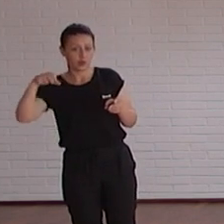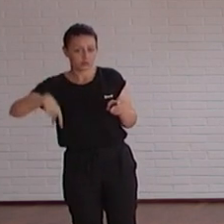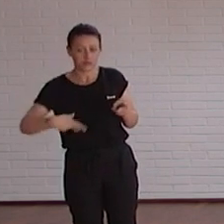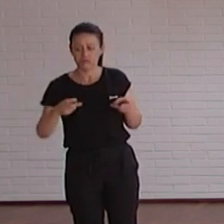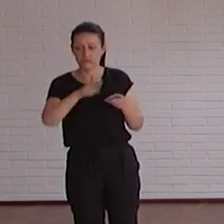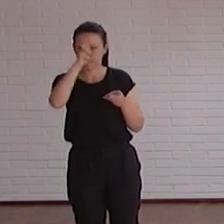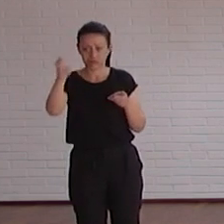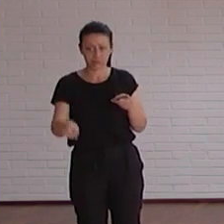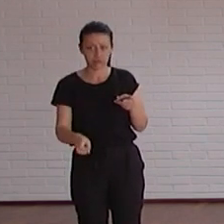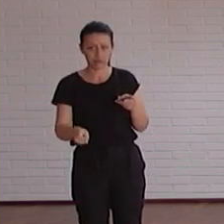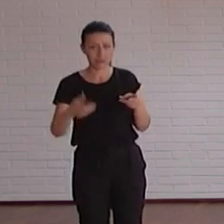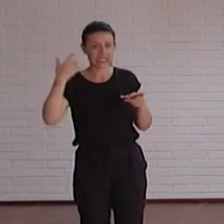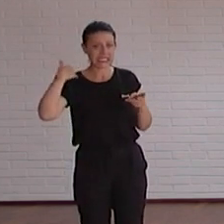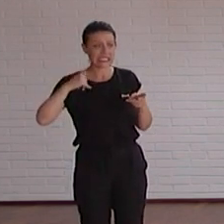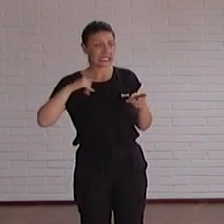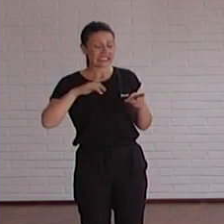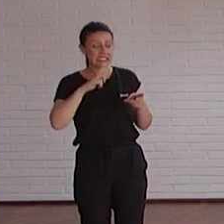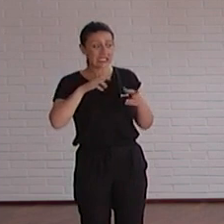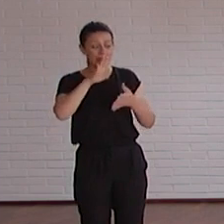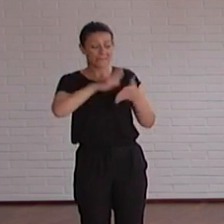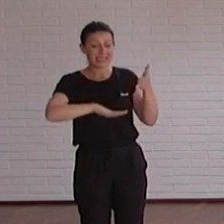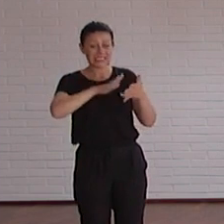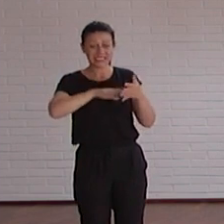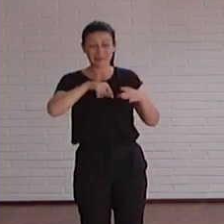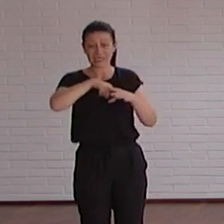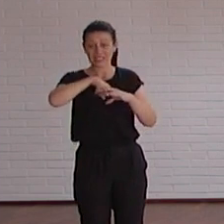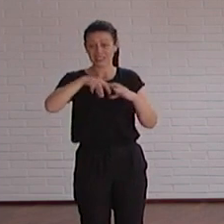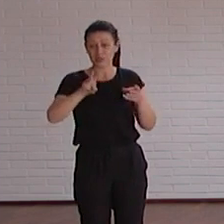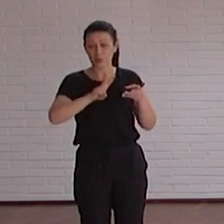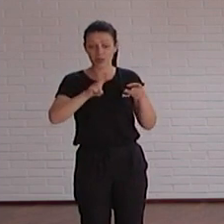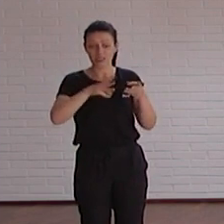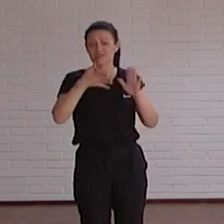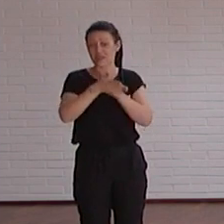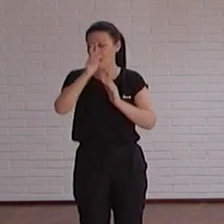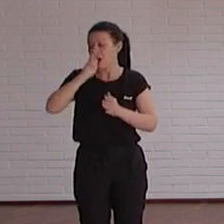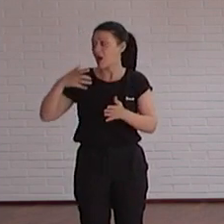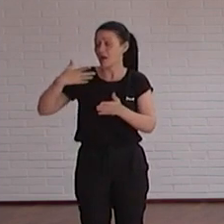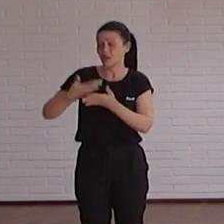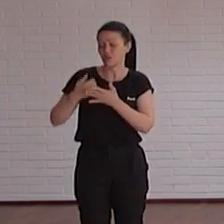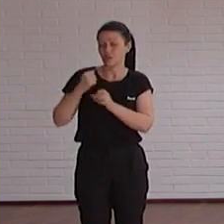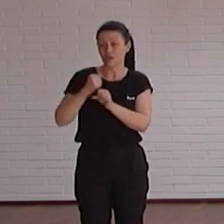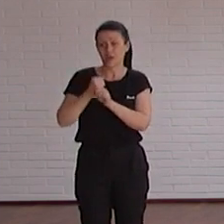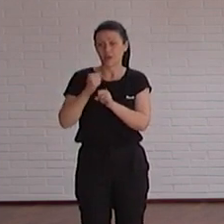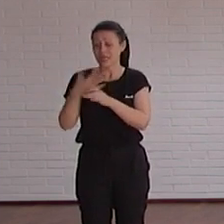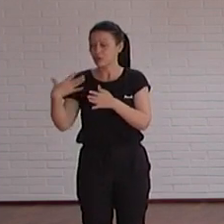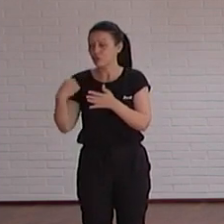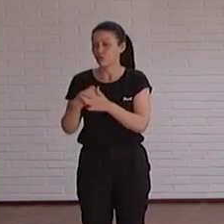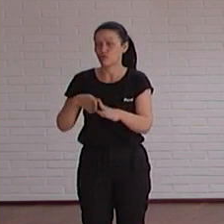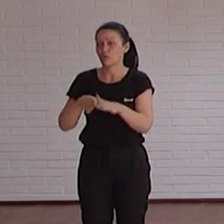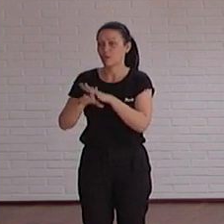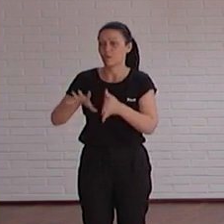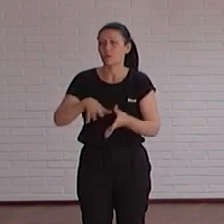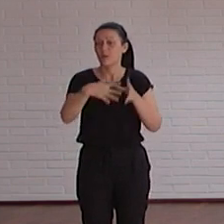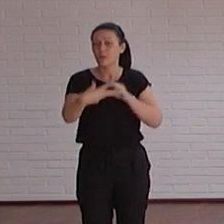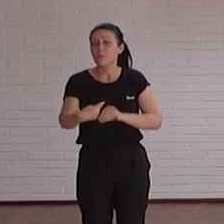que ya todas nuestras plantillas de Wallah eso lo llevamos muchísimos años trabajando en ello fueran todas accesibles y que en la